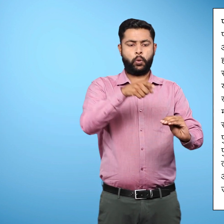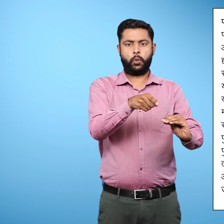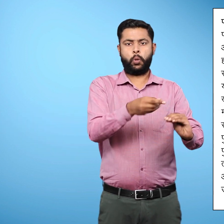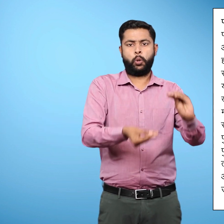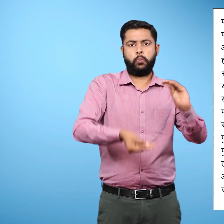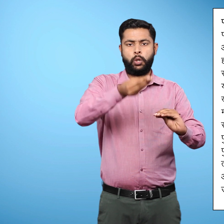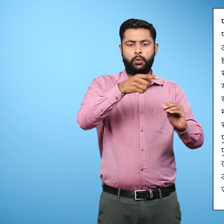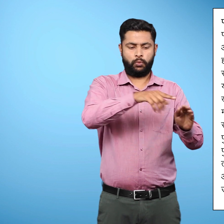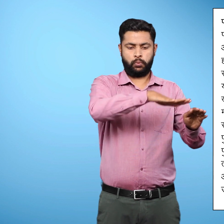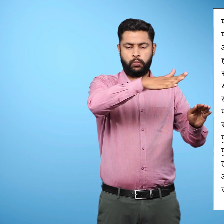ओपरी भाग